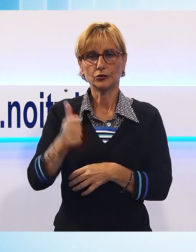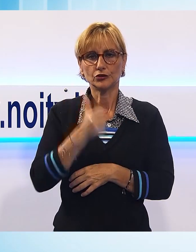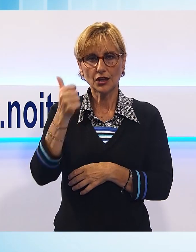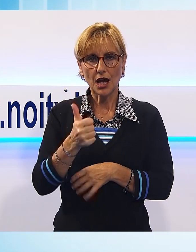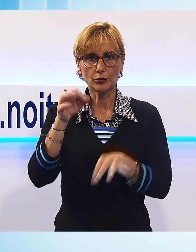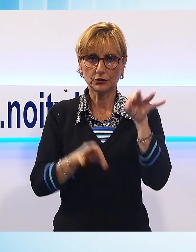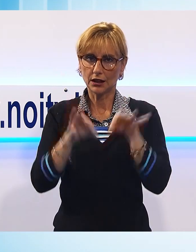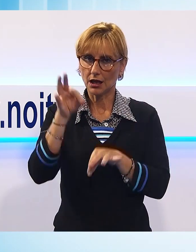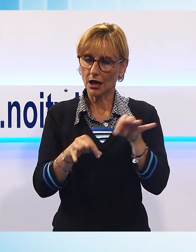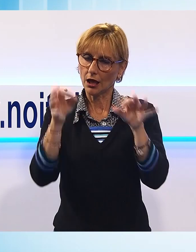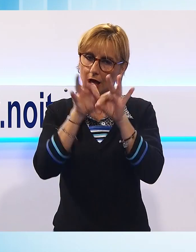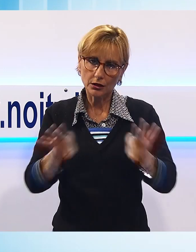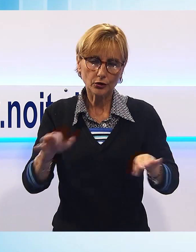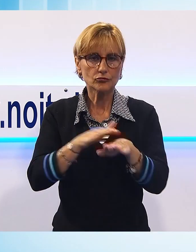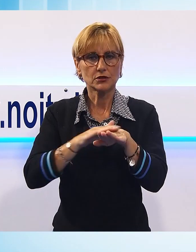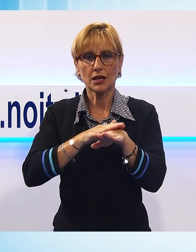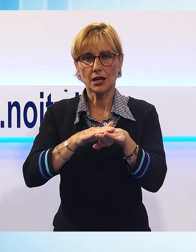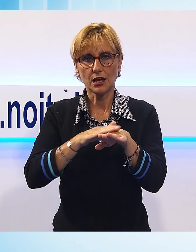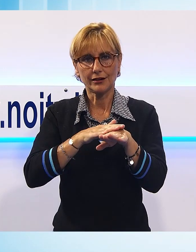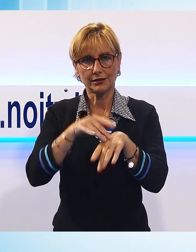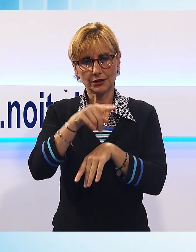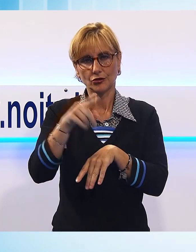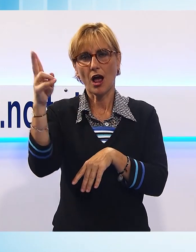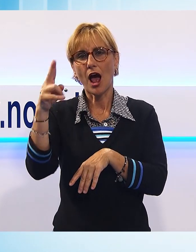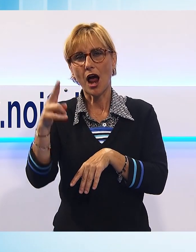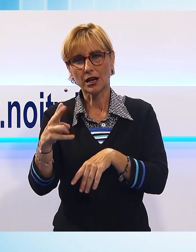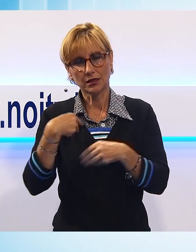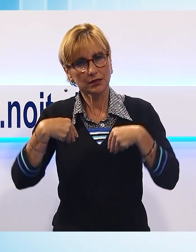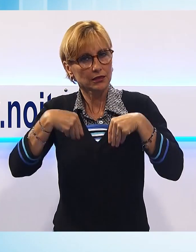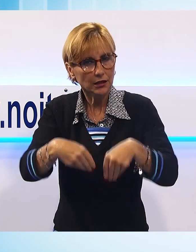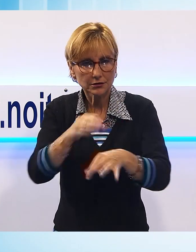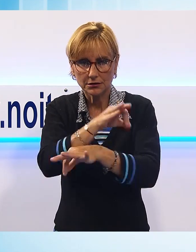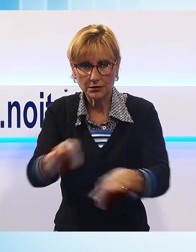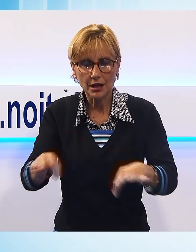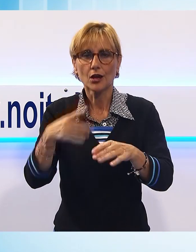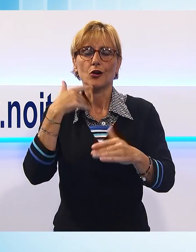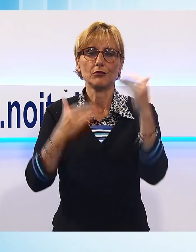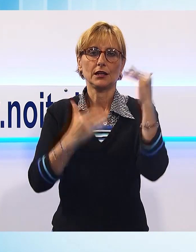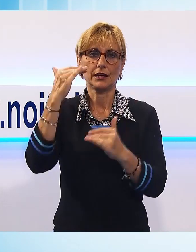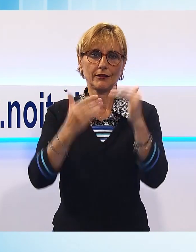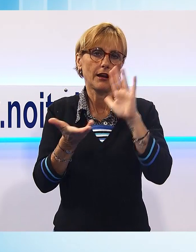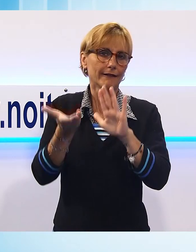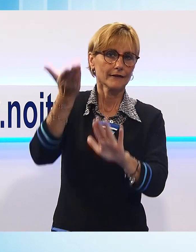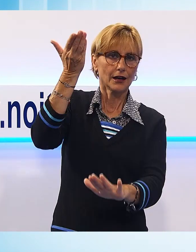sa mettere a servizio di questi artisti, di questi pool di grande livello.